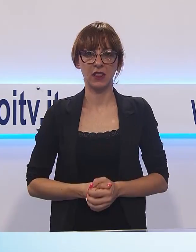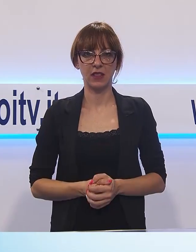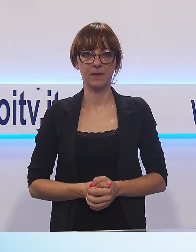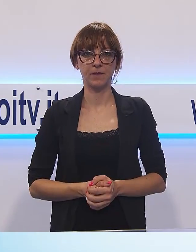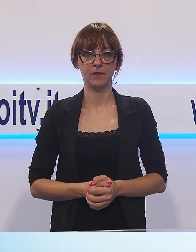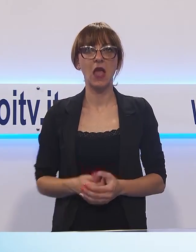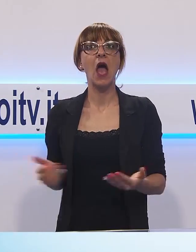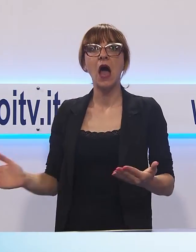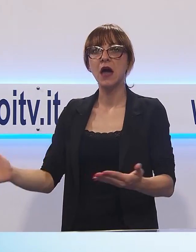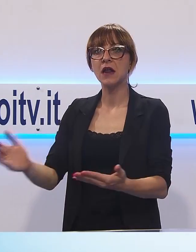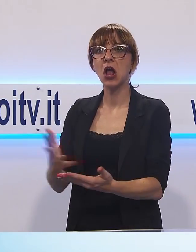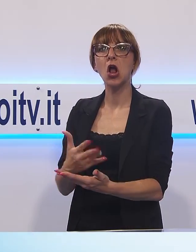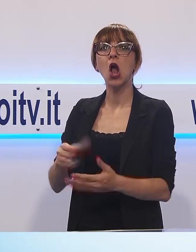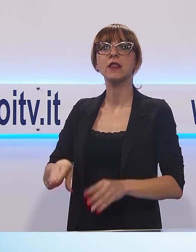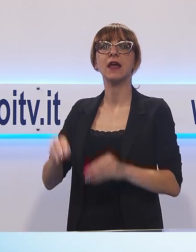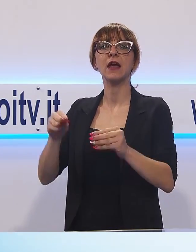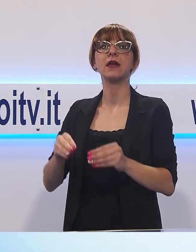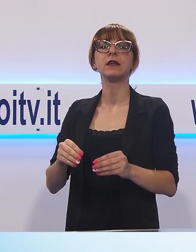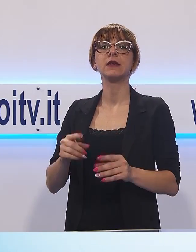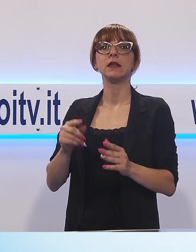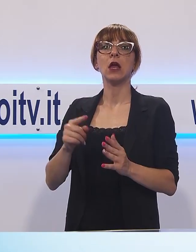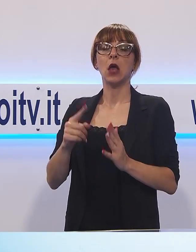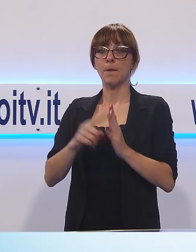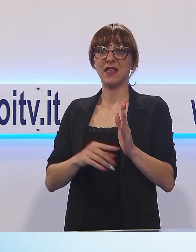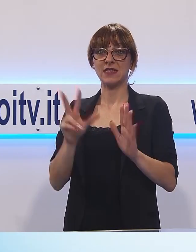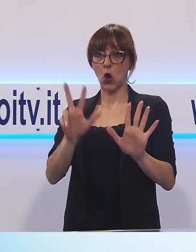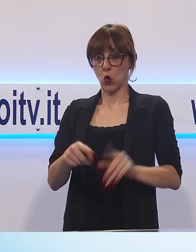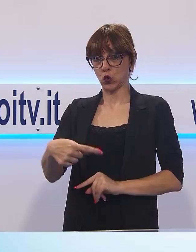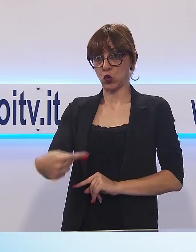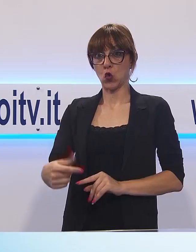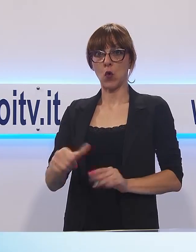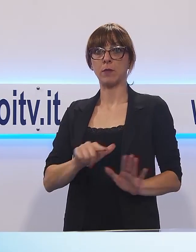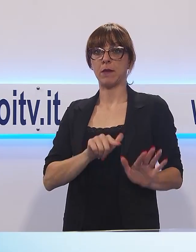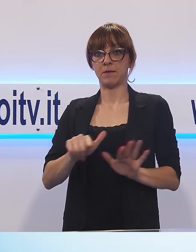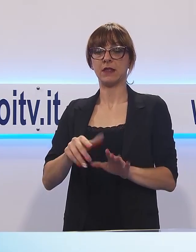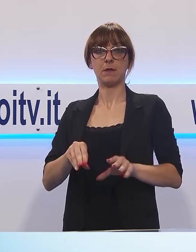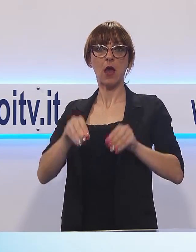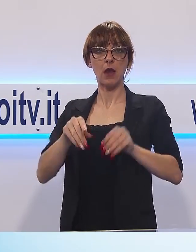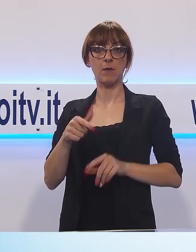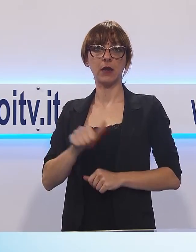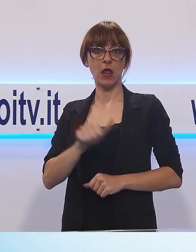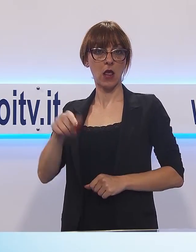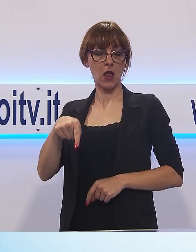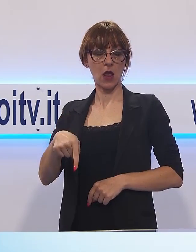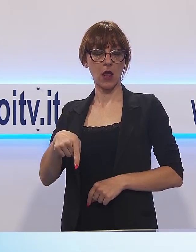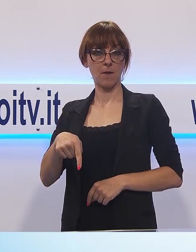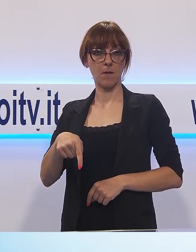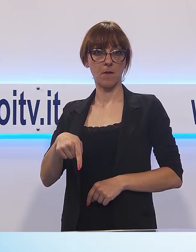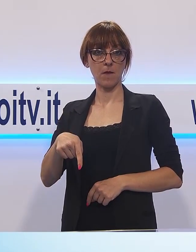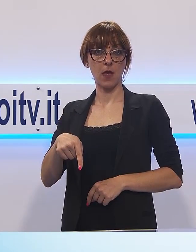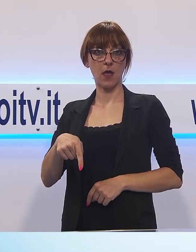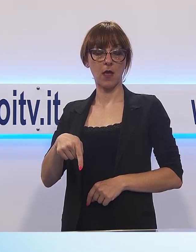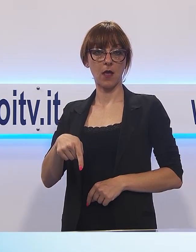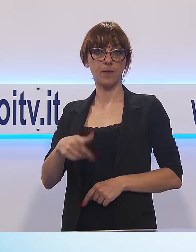partirà normalmente durante la prima settimana di ottobre. Per le castagne ovviamente la farina perché in Lucchesia non è che